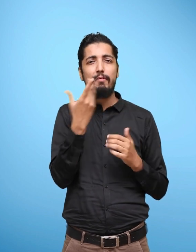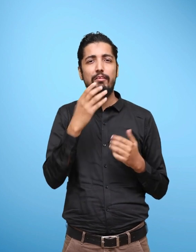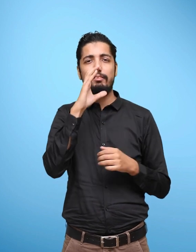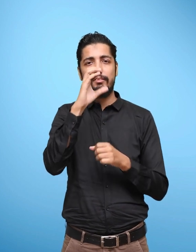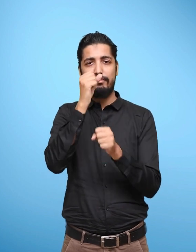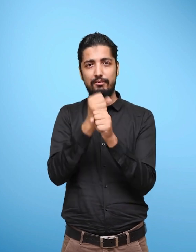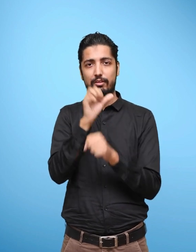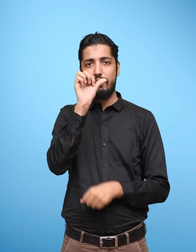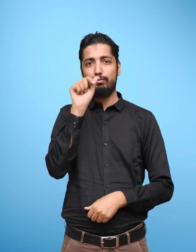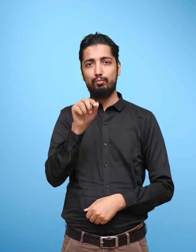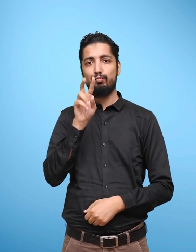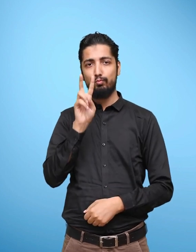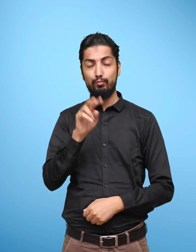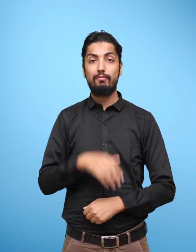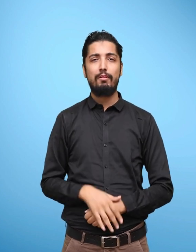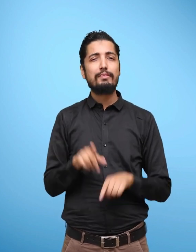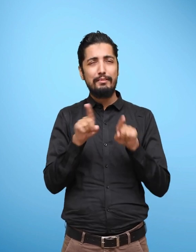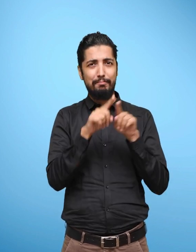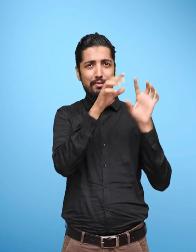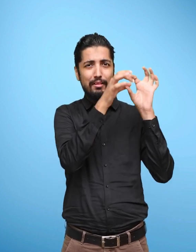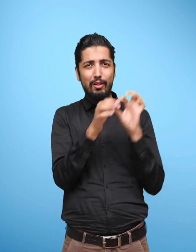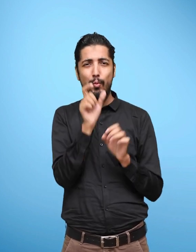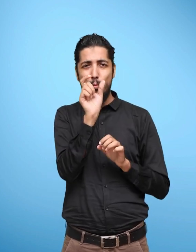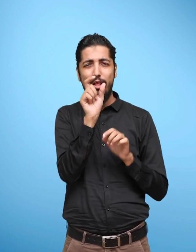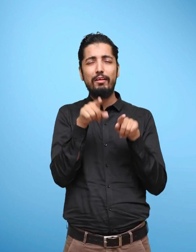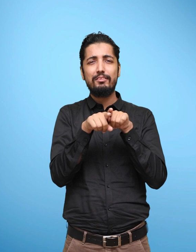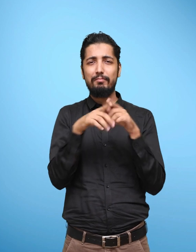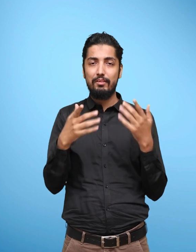हैंटों नाहिंगे।